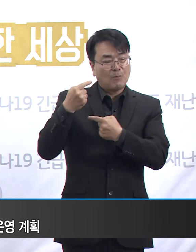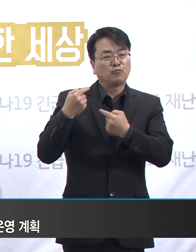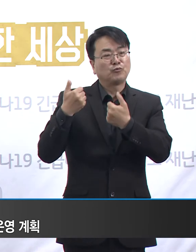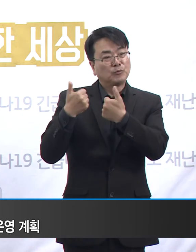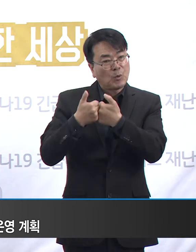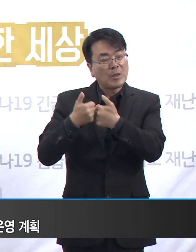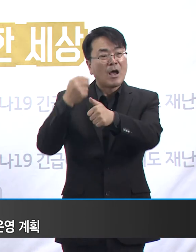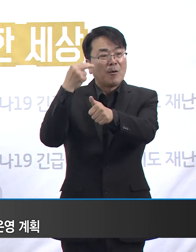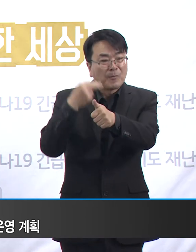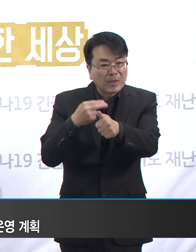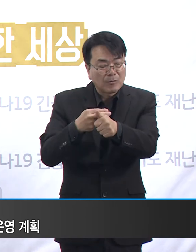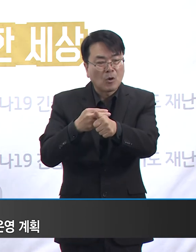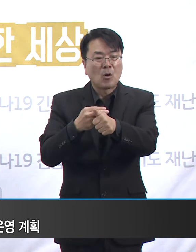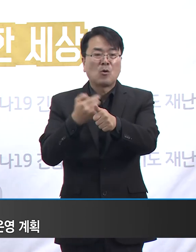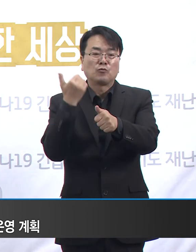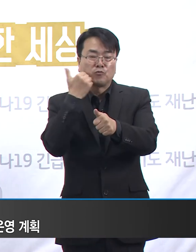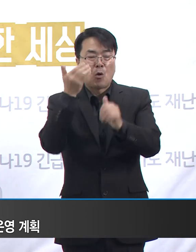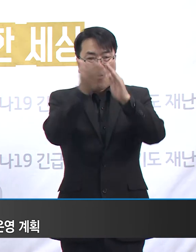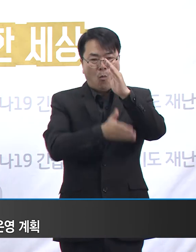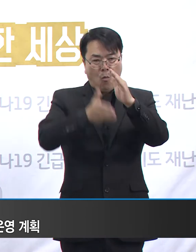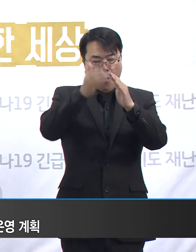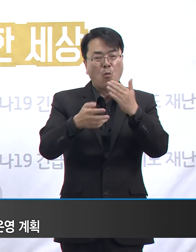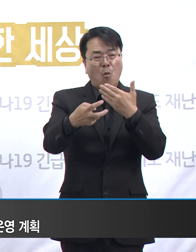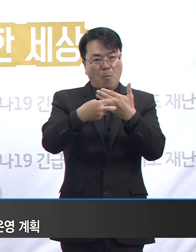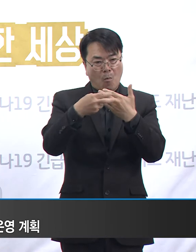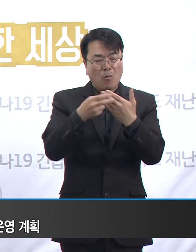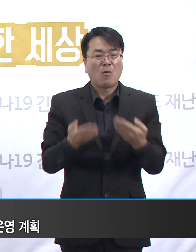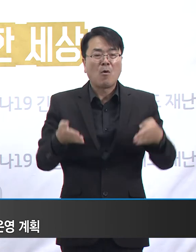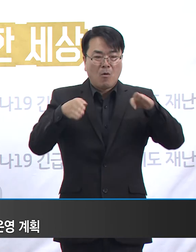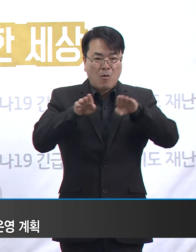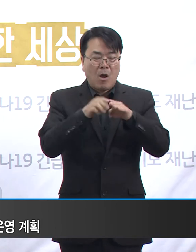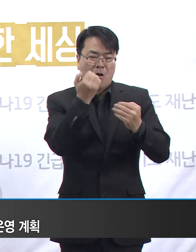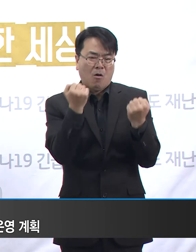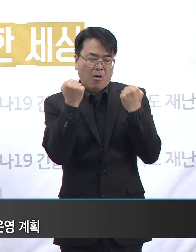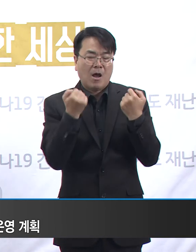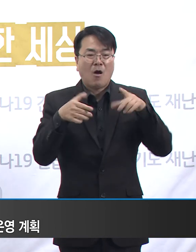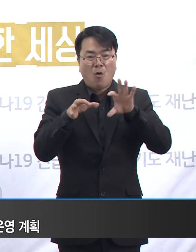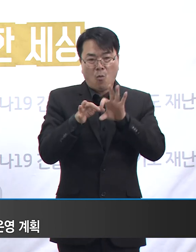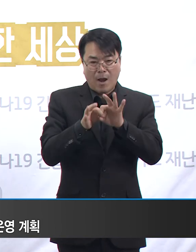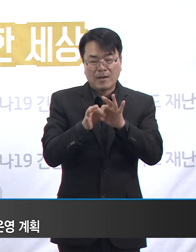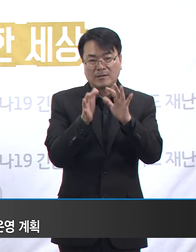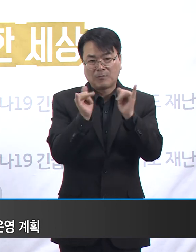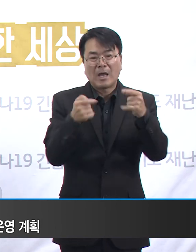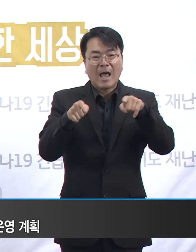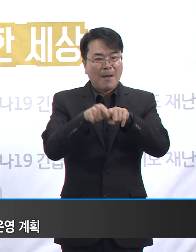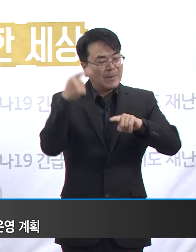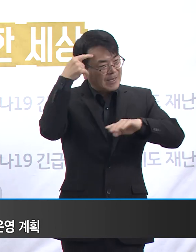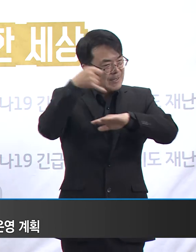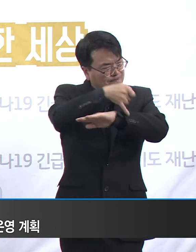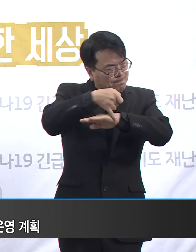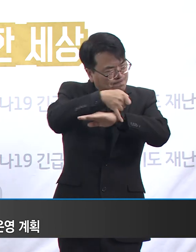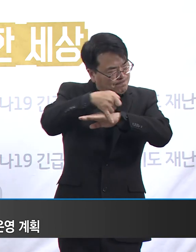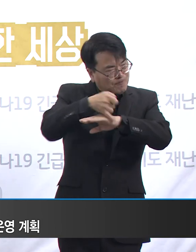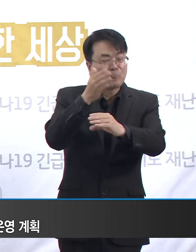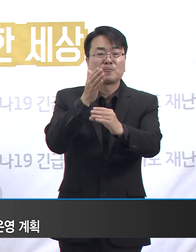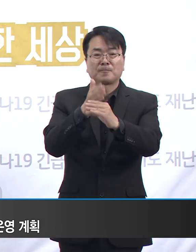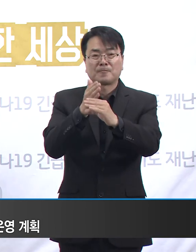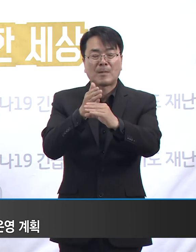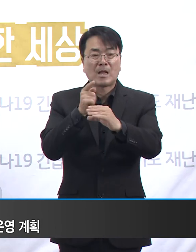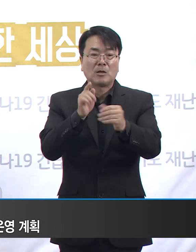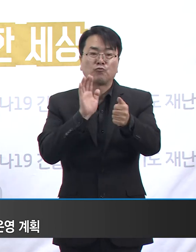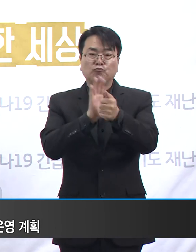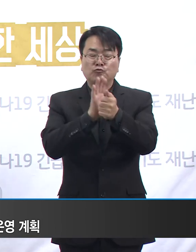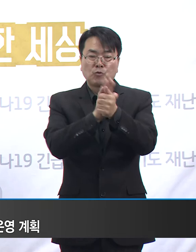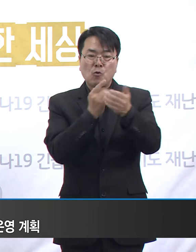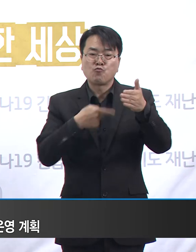감염병관리지원단 및 공공보건의료지원단 등이 결합하여 설계하는 중입니다. 이를 도울 수